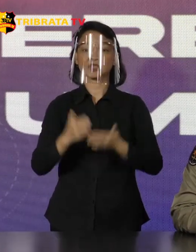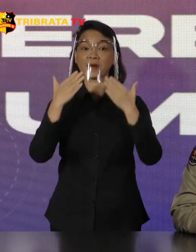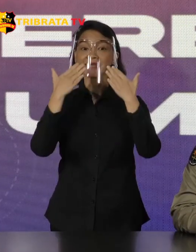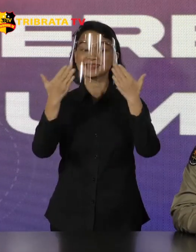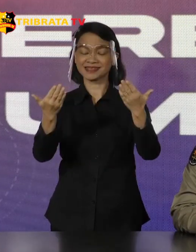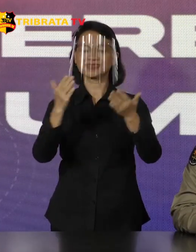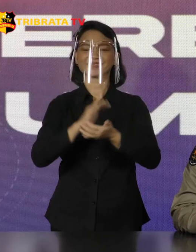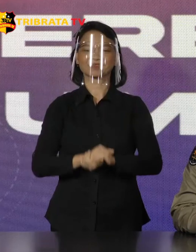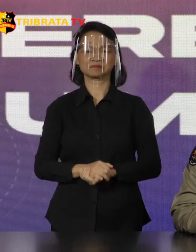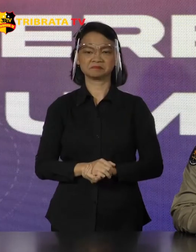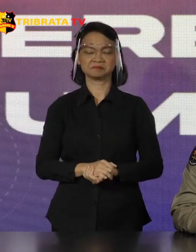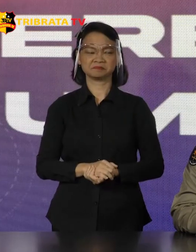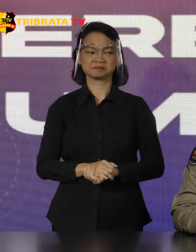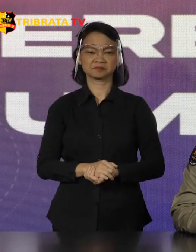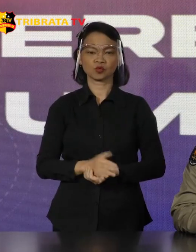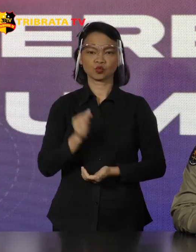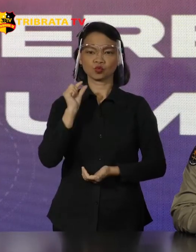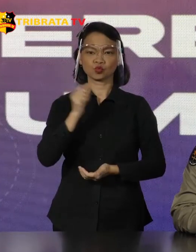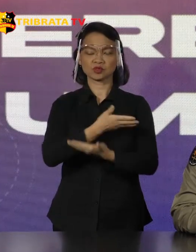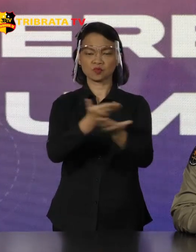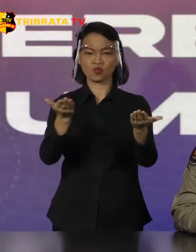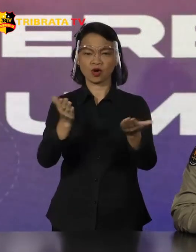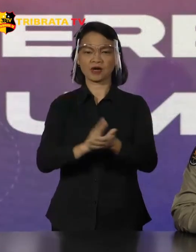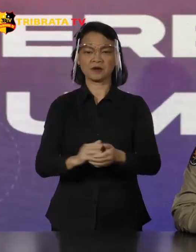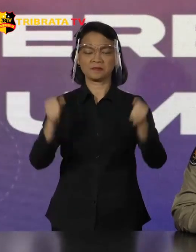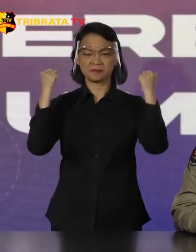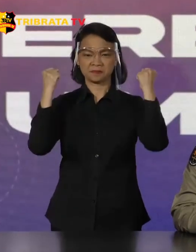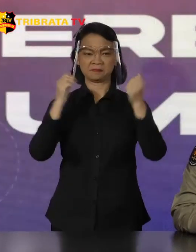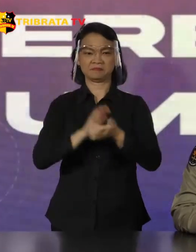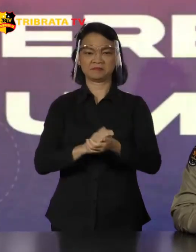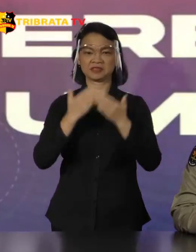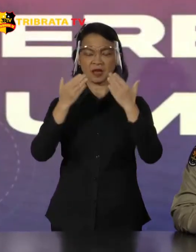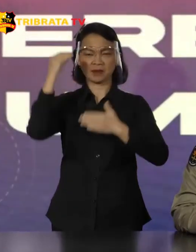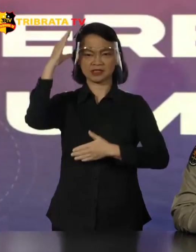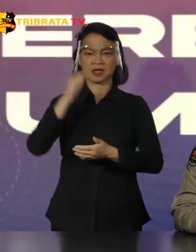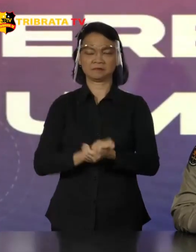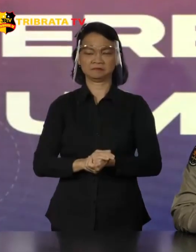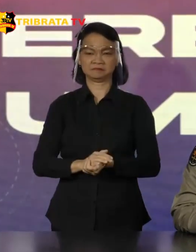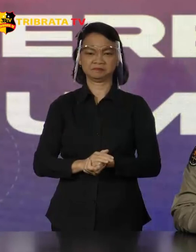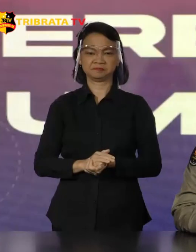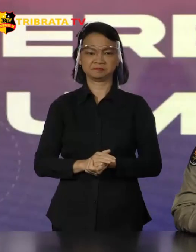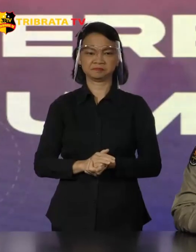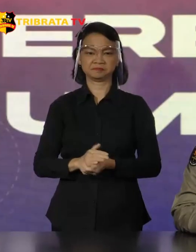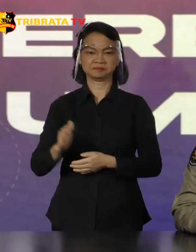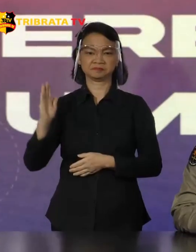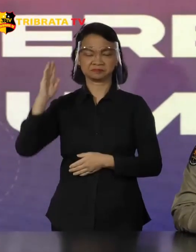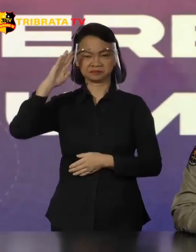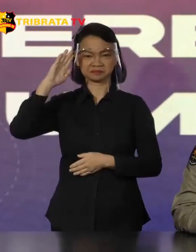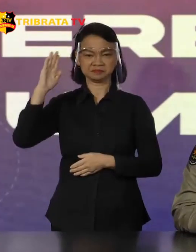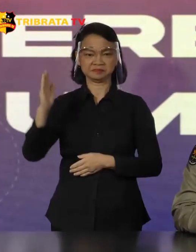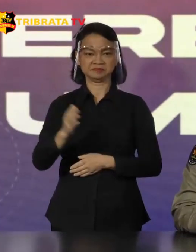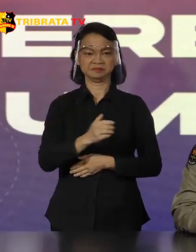rekan-rekan sekalian Atas segala perhatiannya Salam sehat selalu Selamat siang Wassalamualaikum